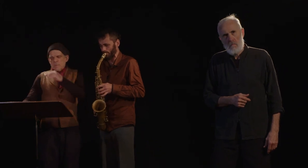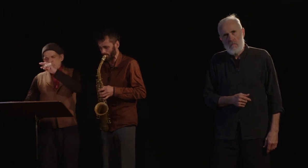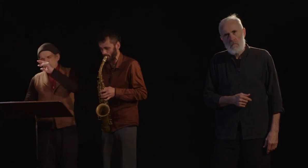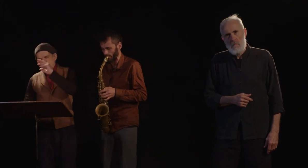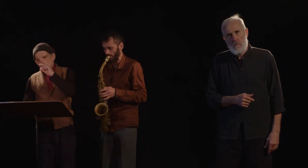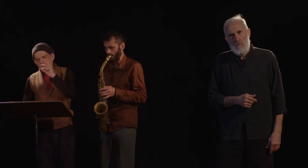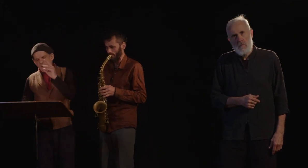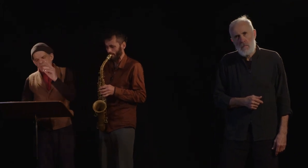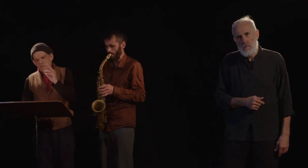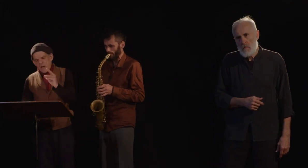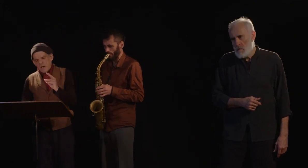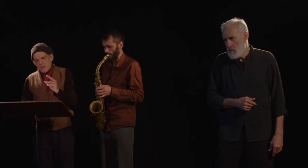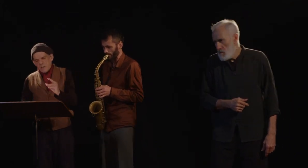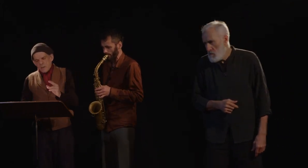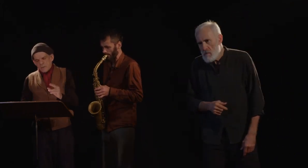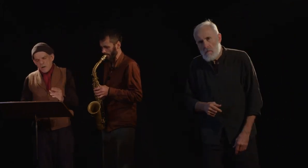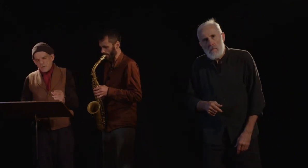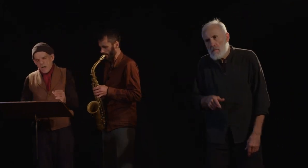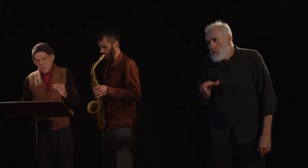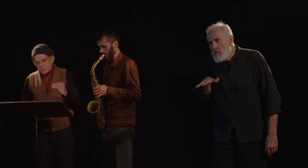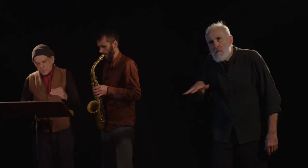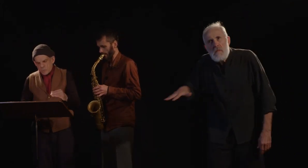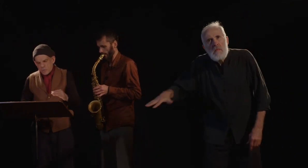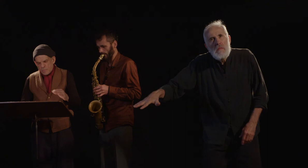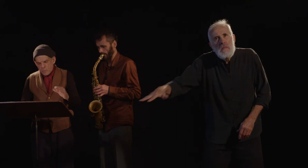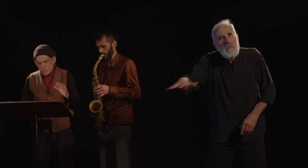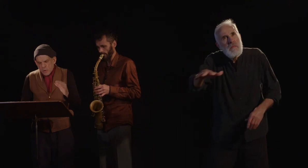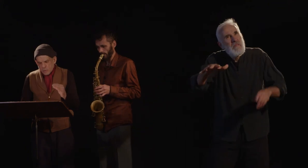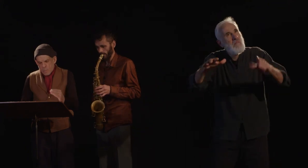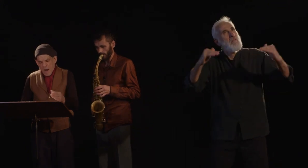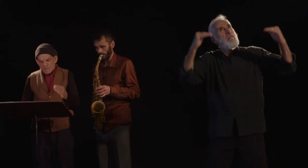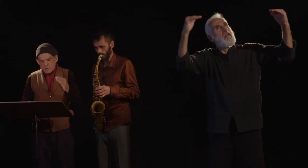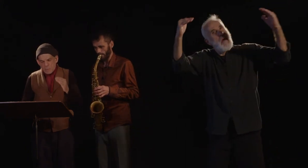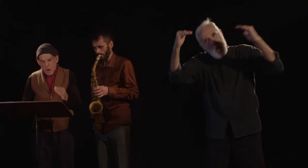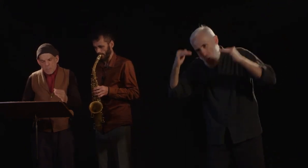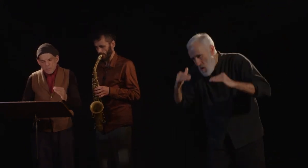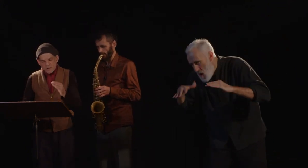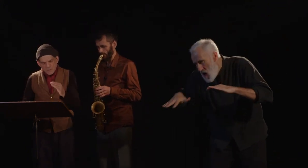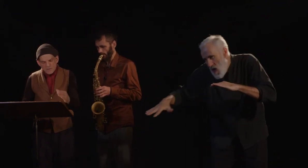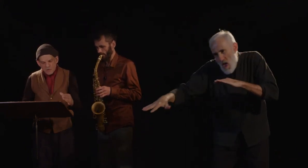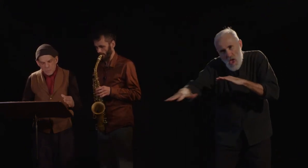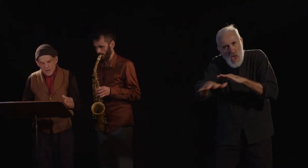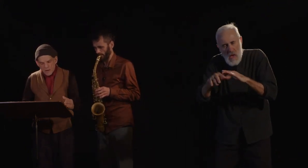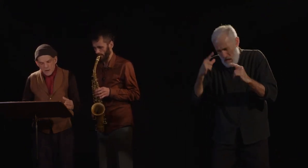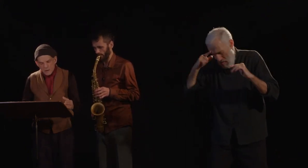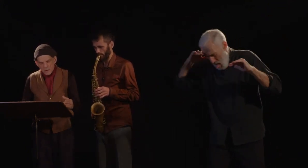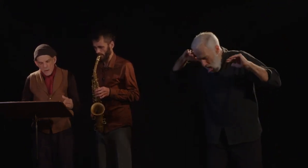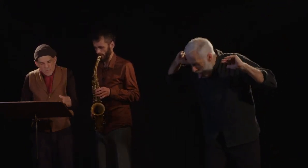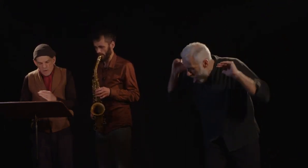Vous n'avez rien fait. Tant qu'il y a au-dessous de vous une partie du peuple qui désespère. Vous n